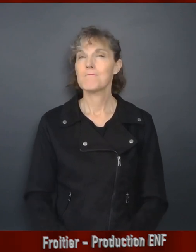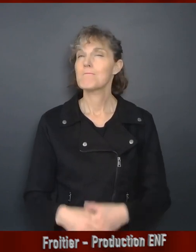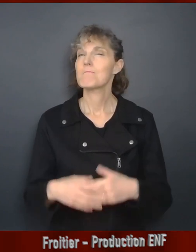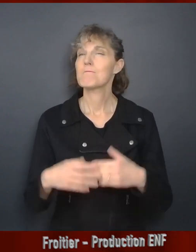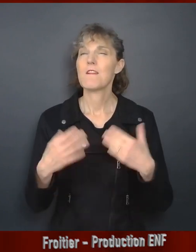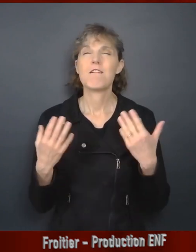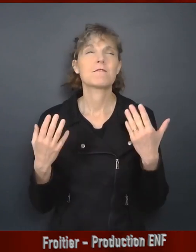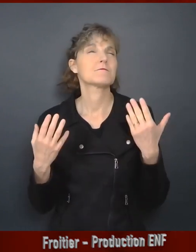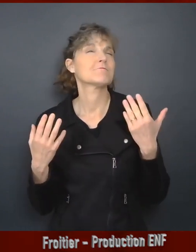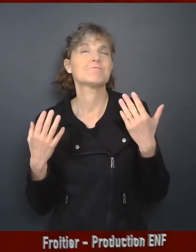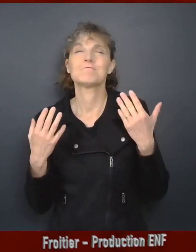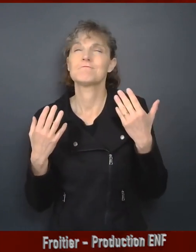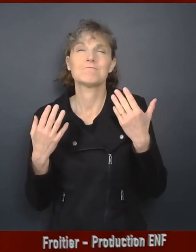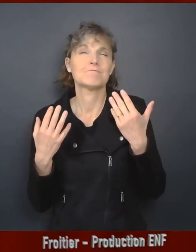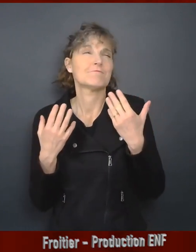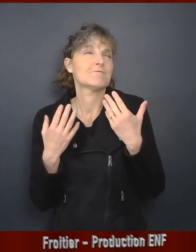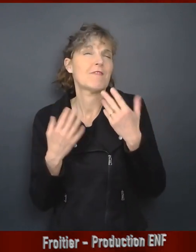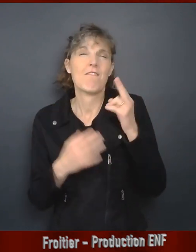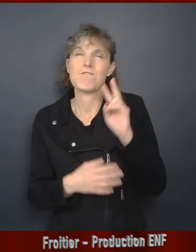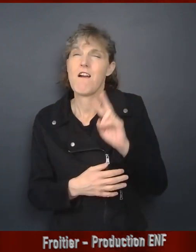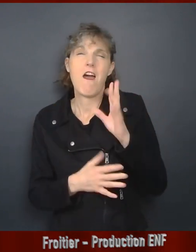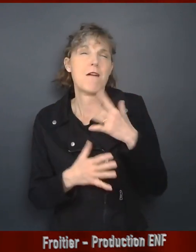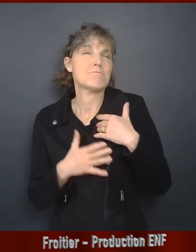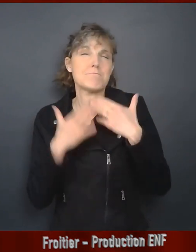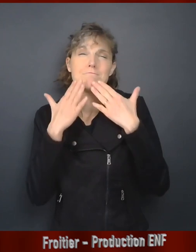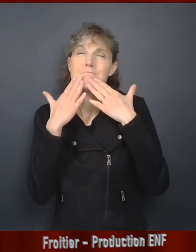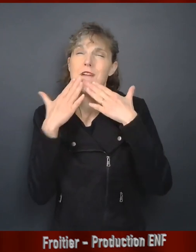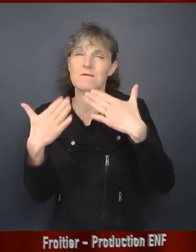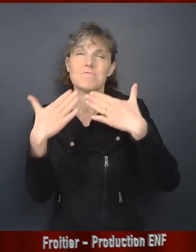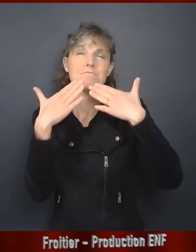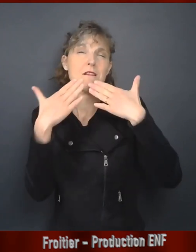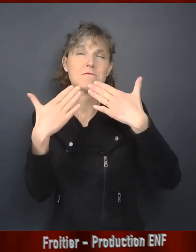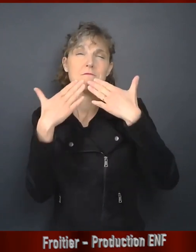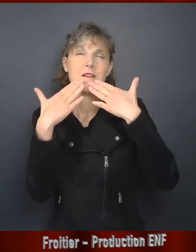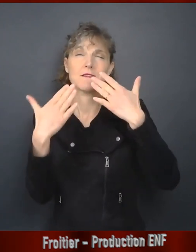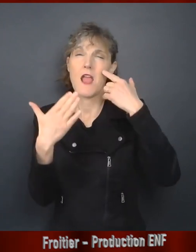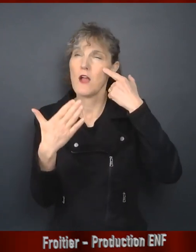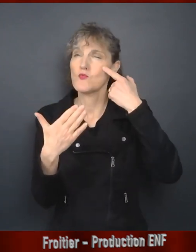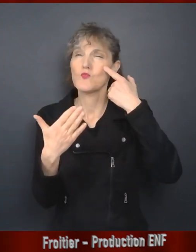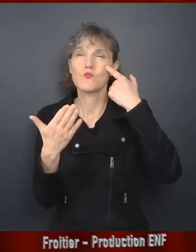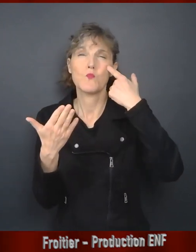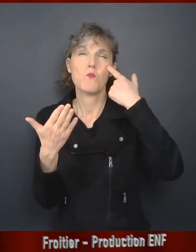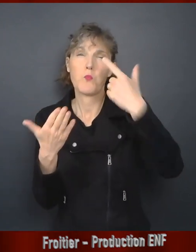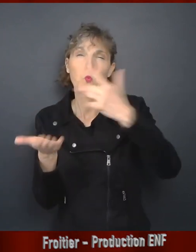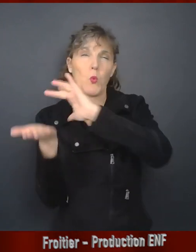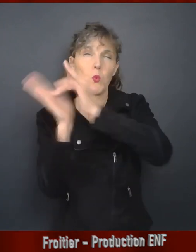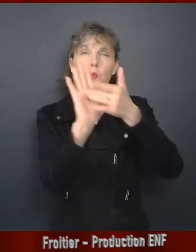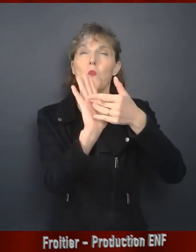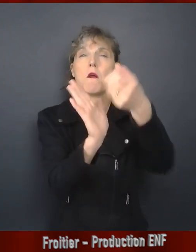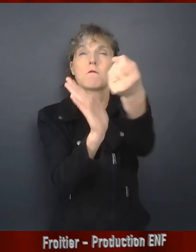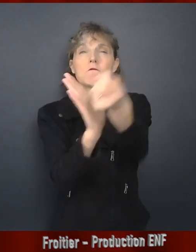Je vous suis très, très reconnaissante pour tous vos messages d'encouragement